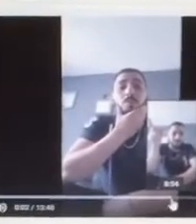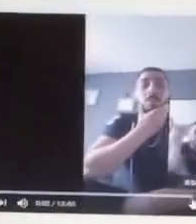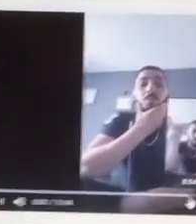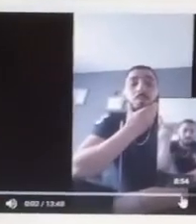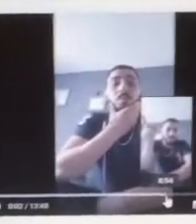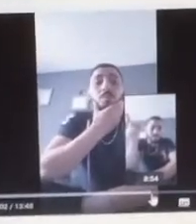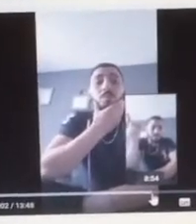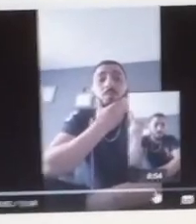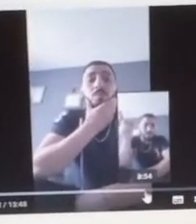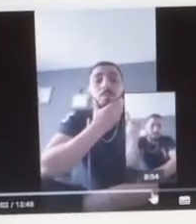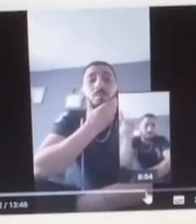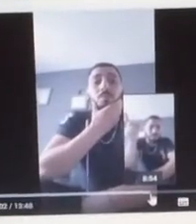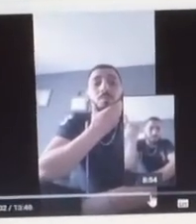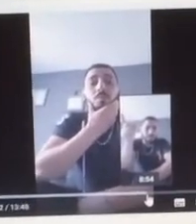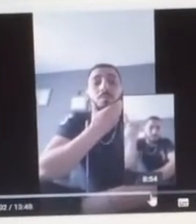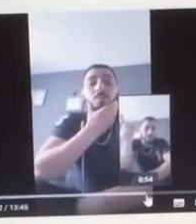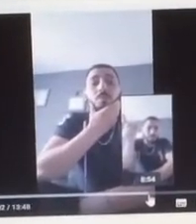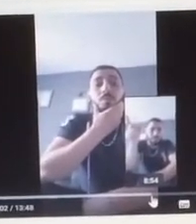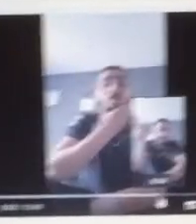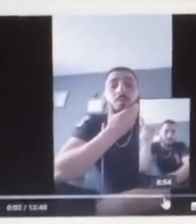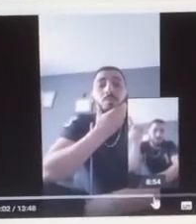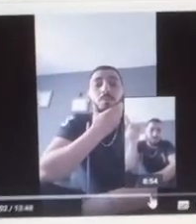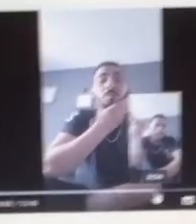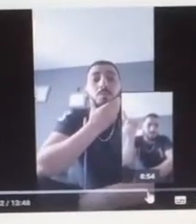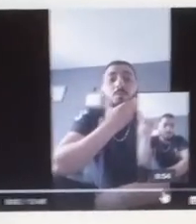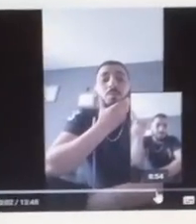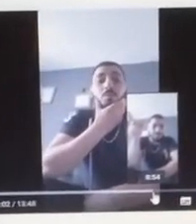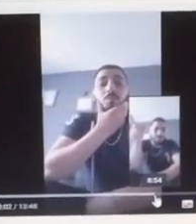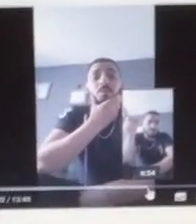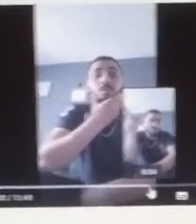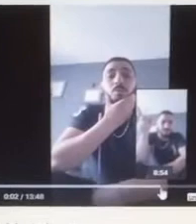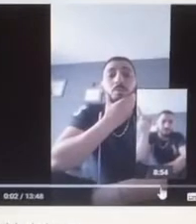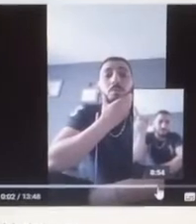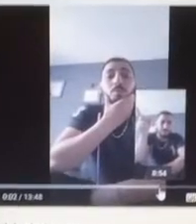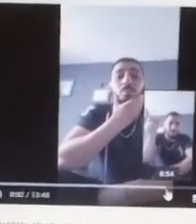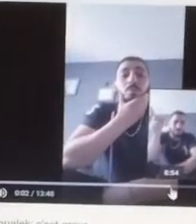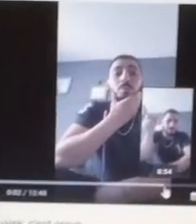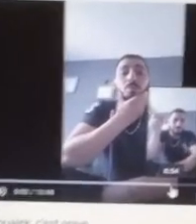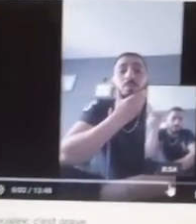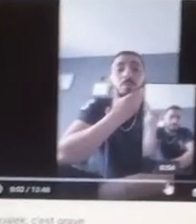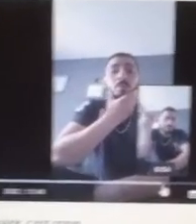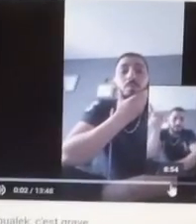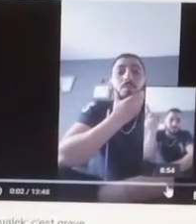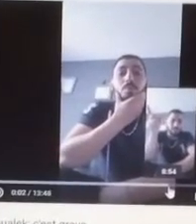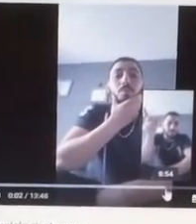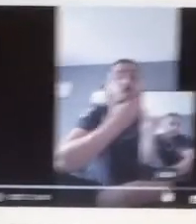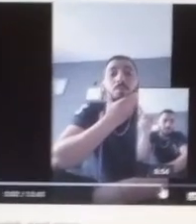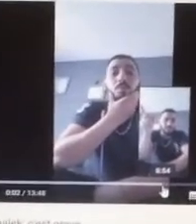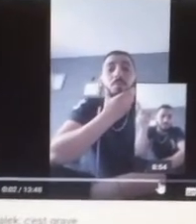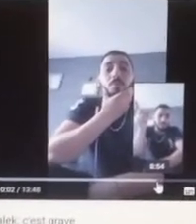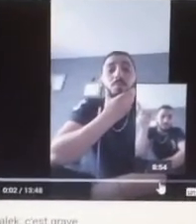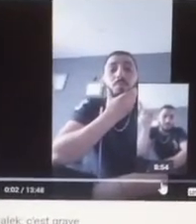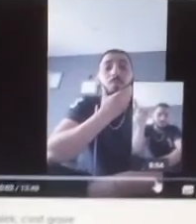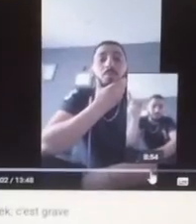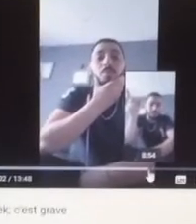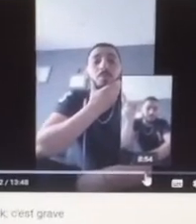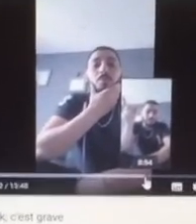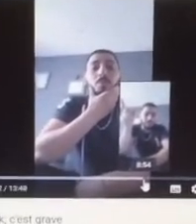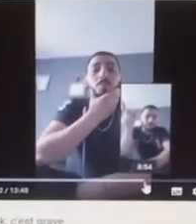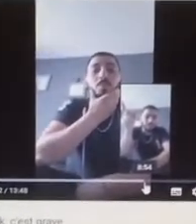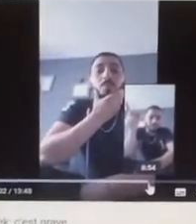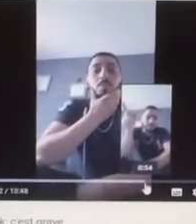Les maghrébins, les musulmans, je n jamais vu une communauté aussi mythothétique, on a des médias pour dire